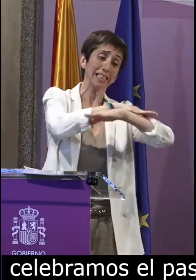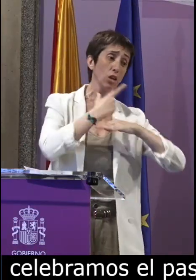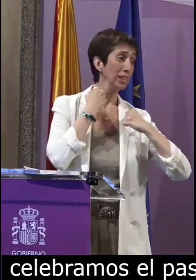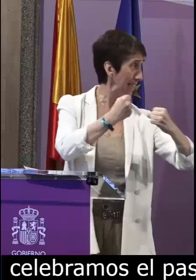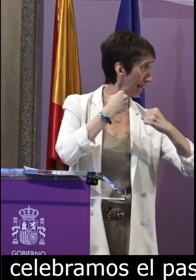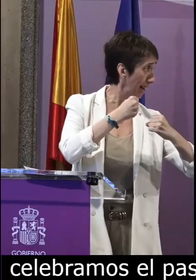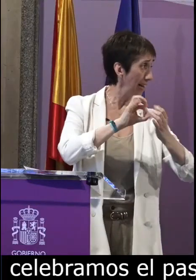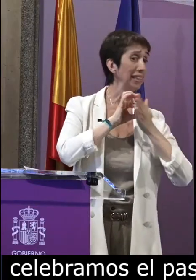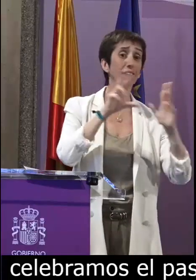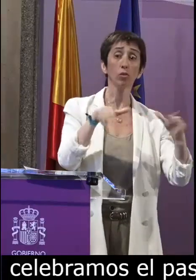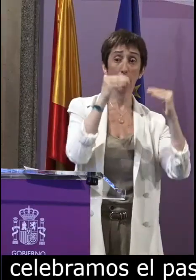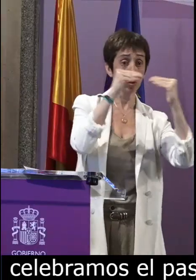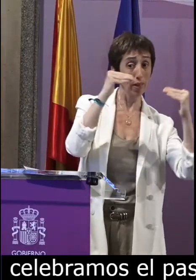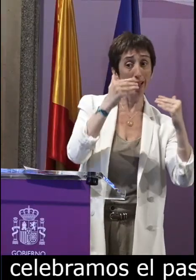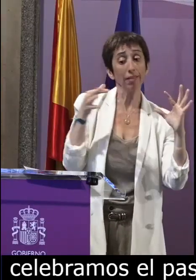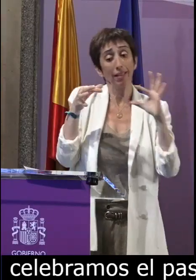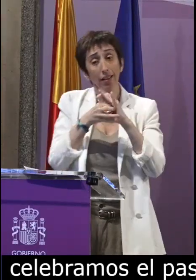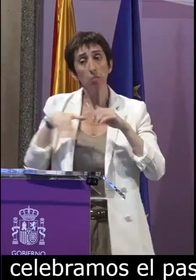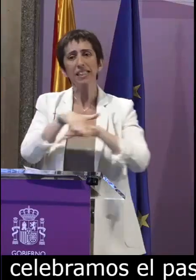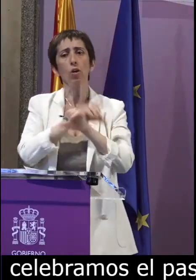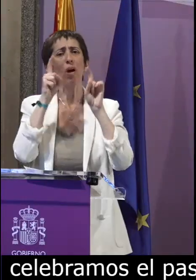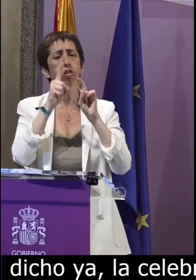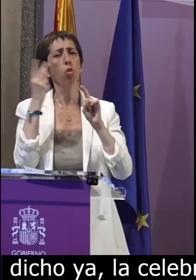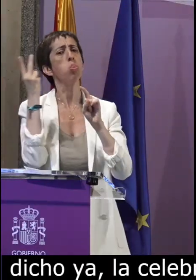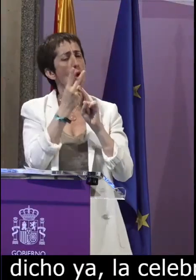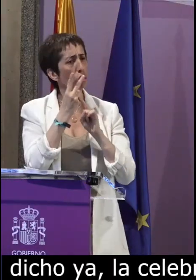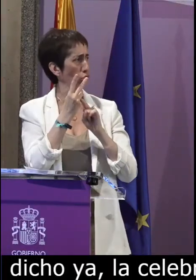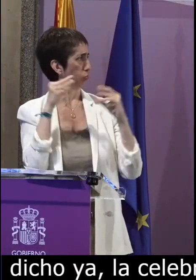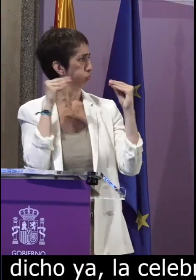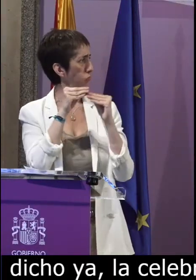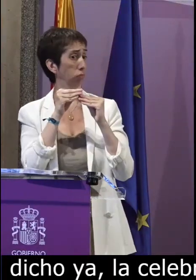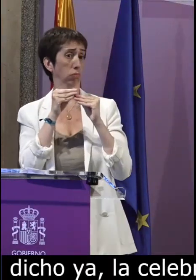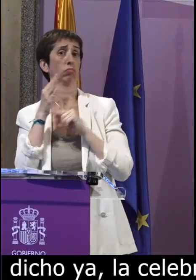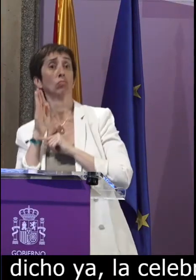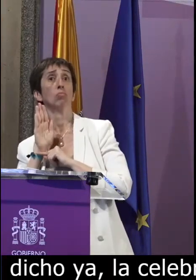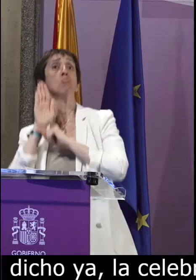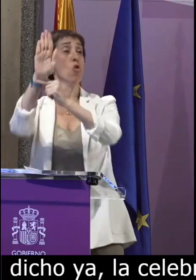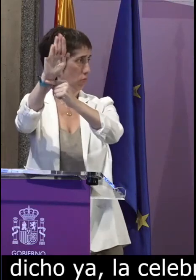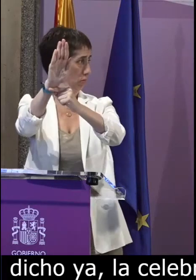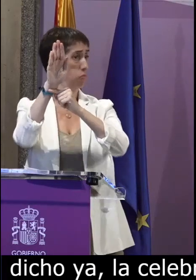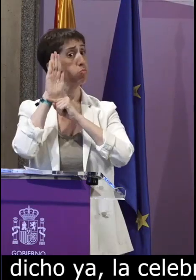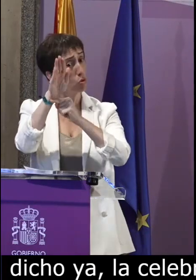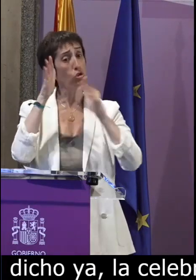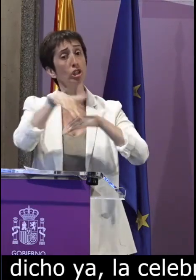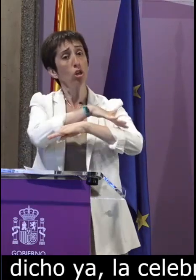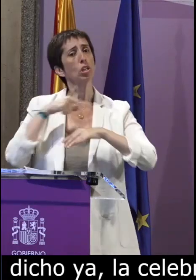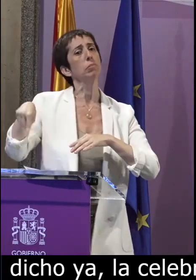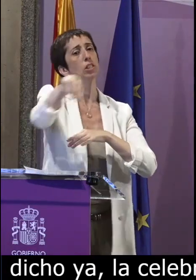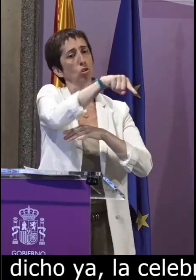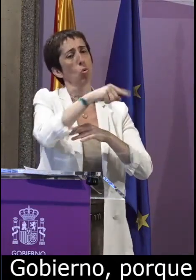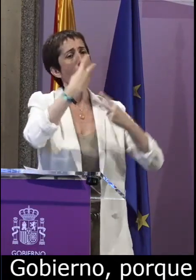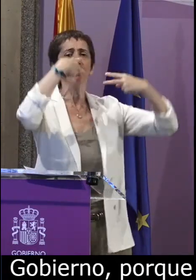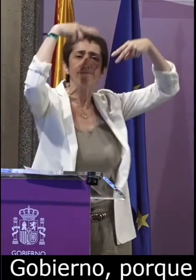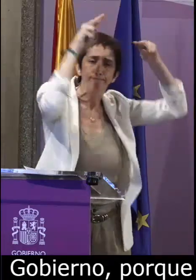2014 el Ministerio de Sanidad Servicios Sociales e Igualdad y el Ministerio de Educación lanzaron la propuesta al